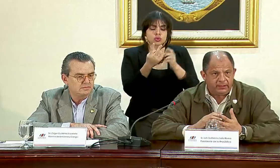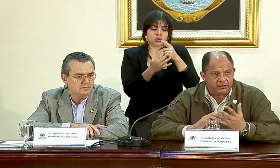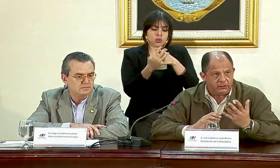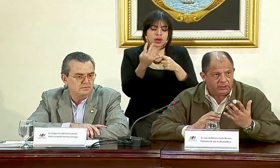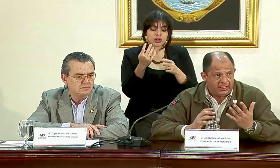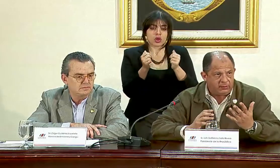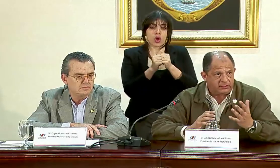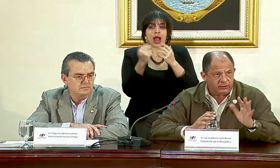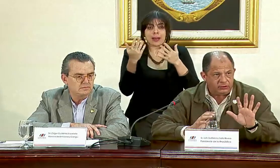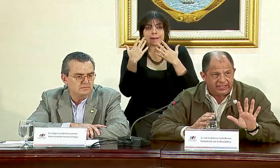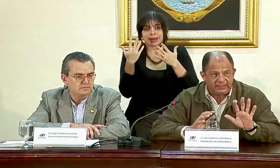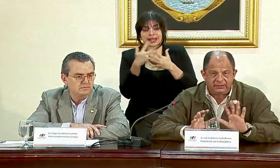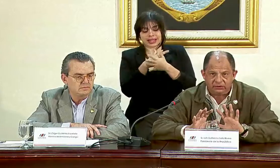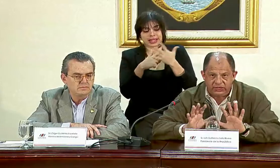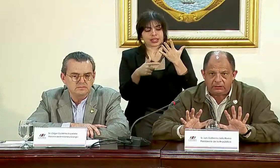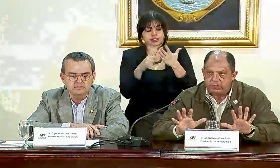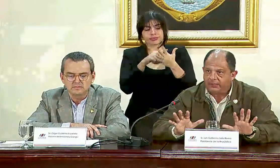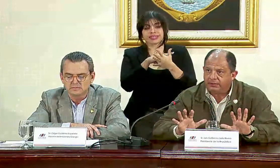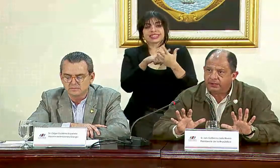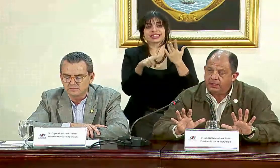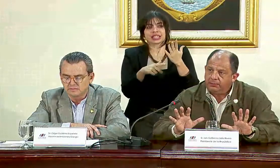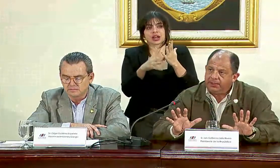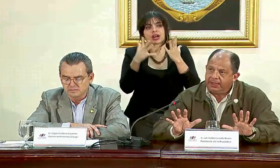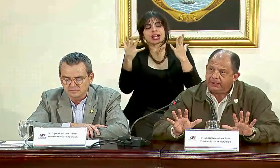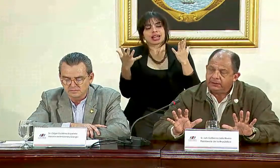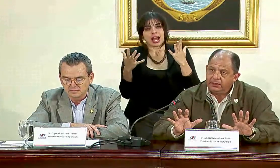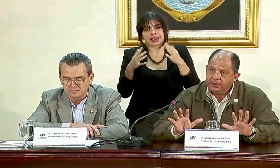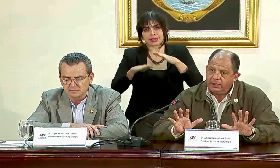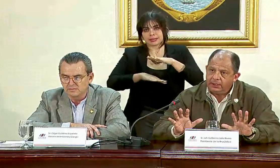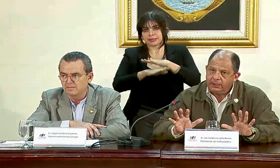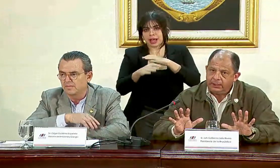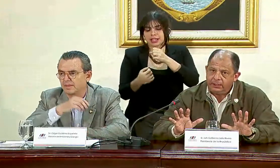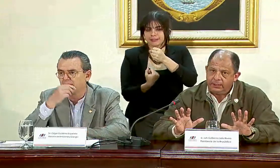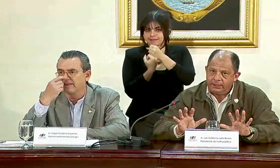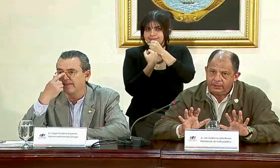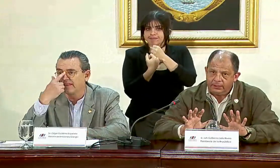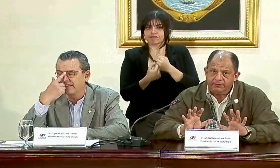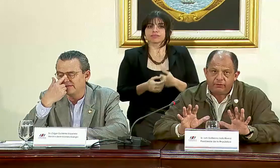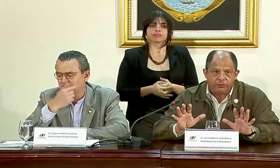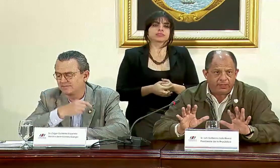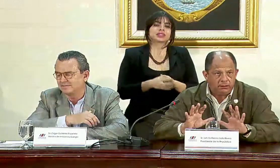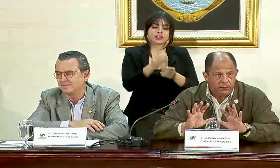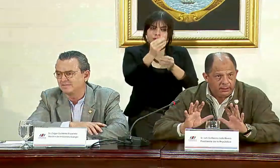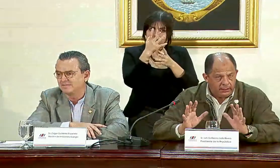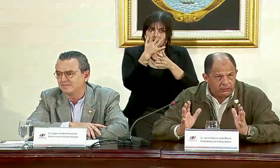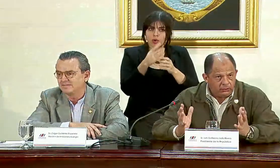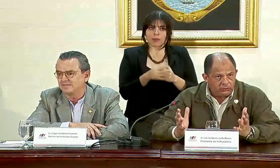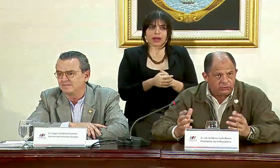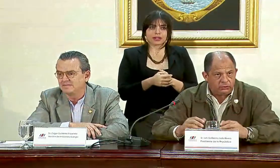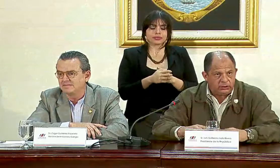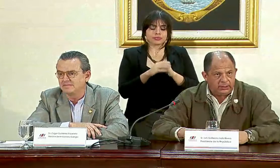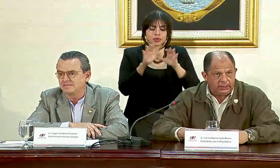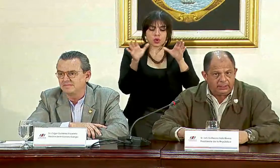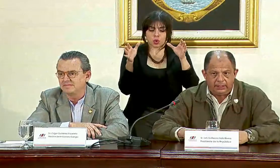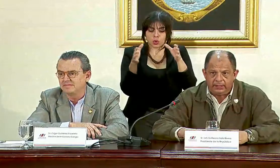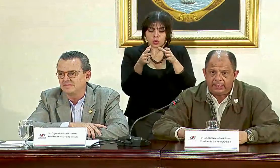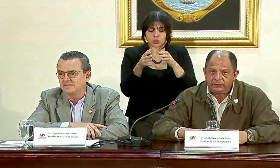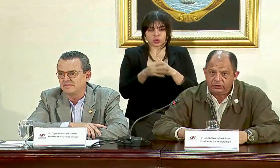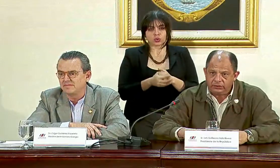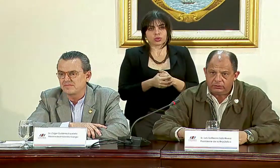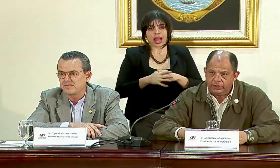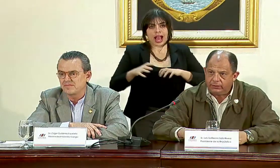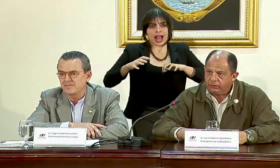junto con ambiente, los de aguas, los cinco grandes pilares que informan el conjunto de